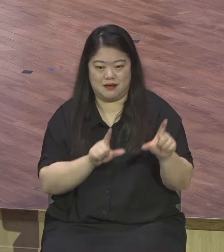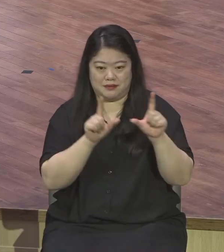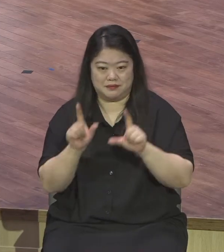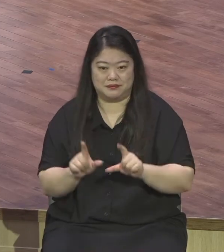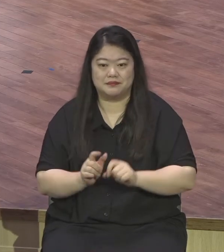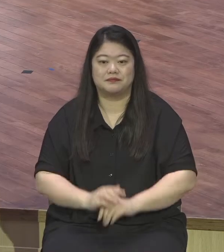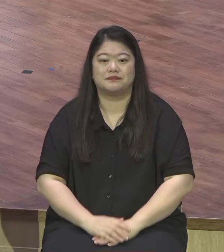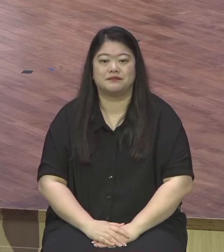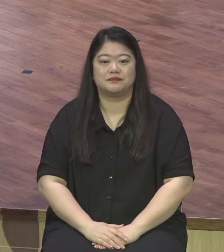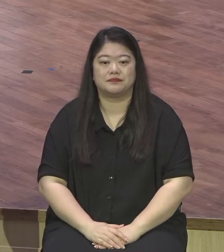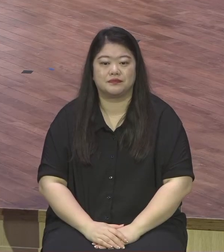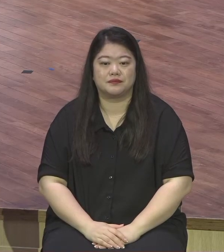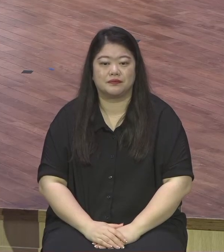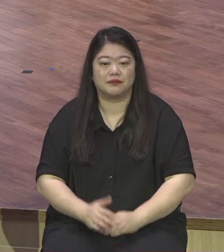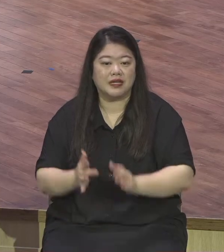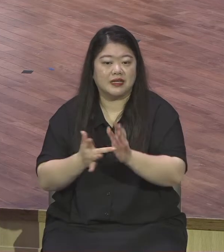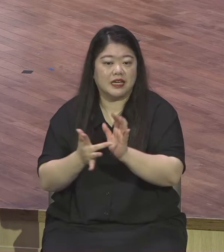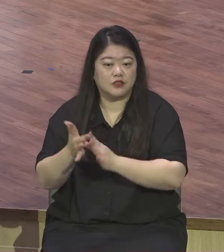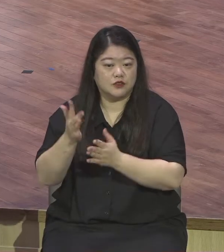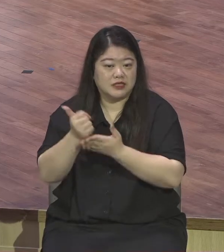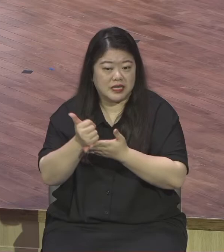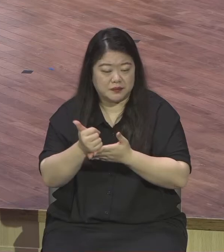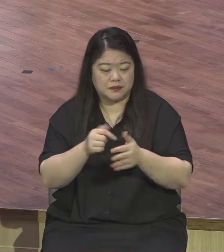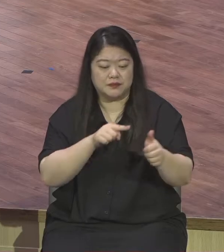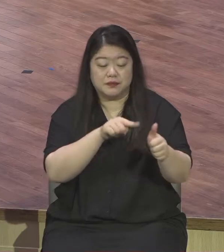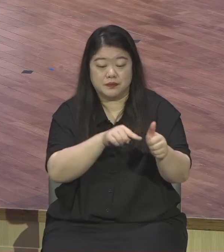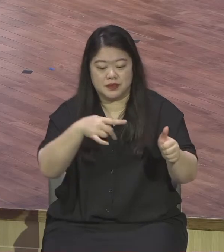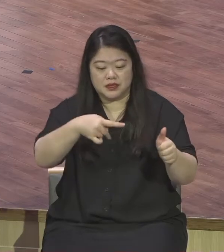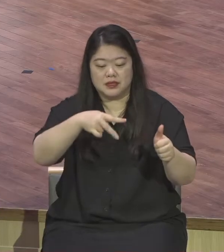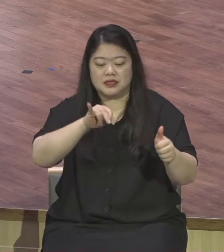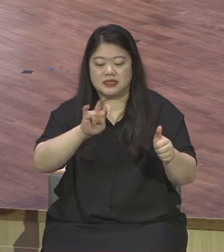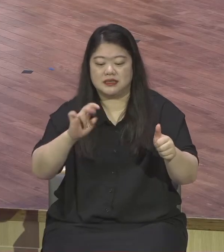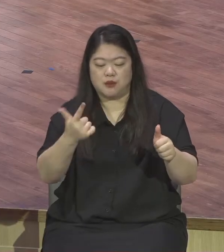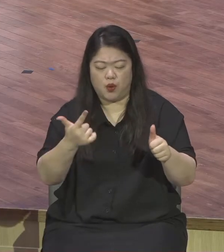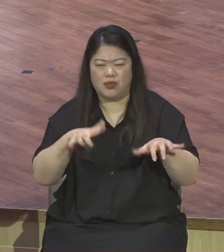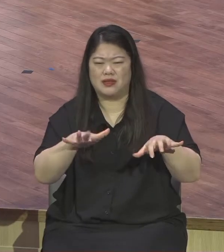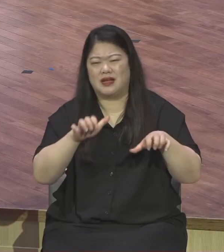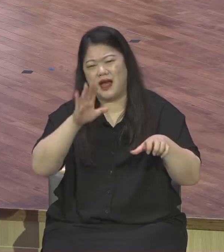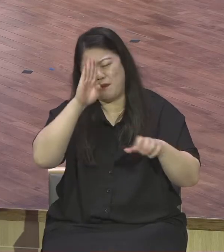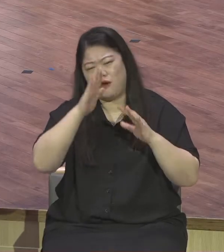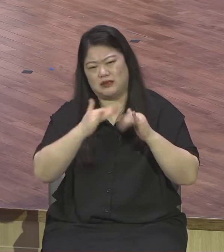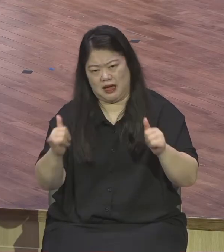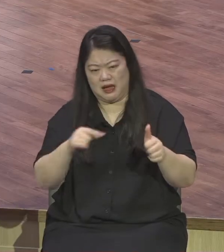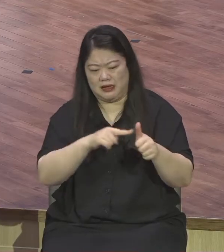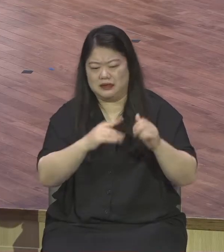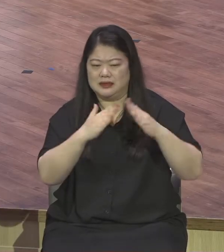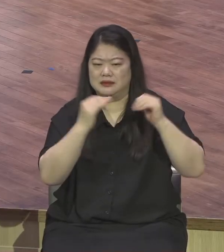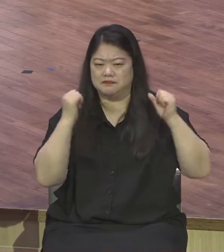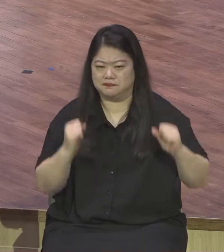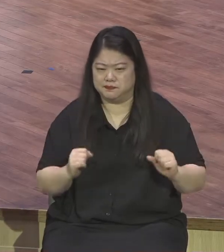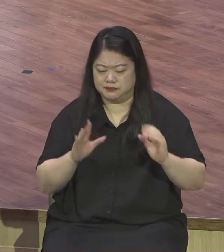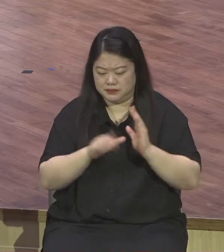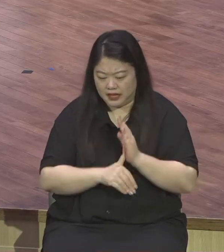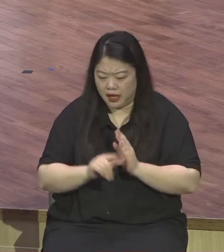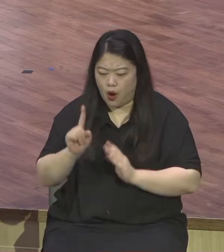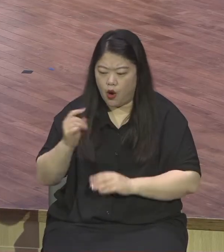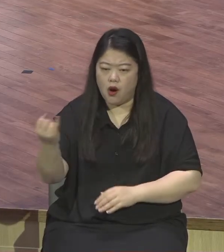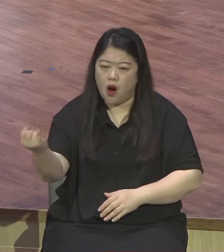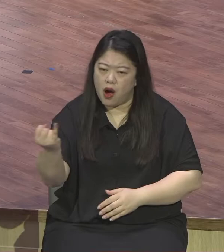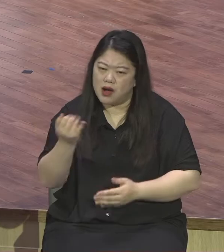예수께서 배단인 나병 환자 시몬의 집에 가셨을 때에 한 여자가 매우 귀한 향료 한 옥합을 가지고